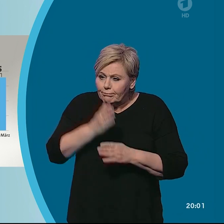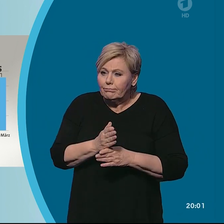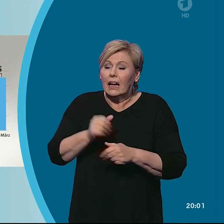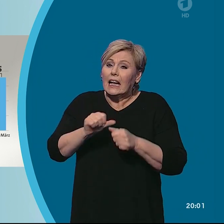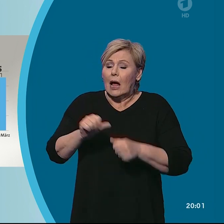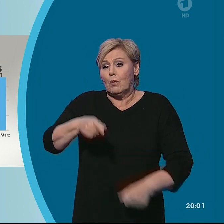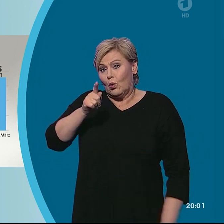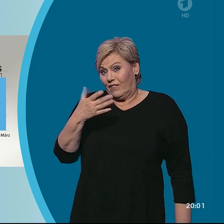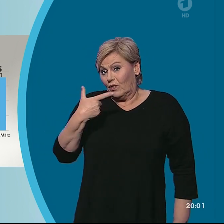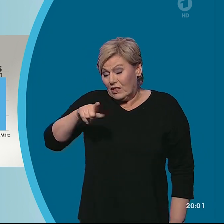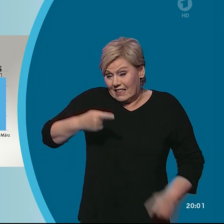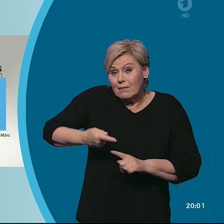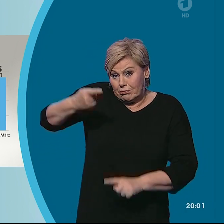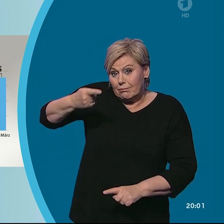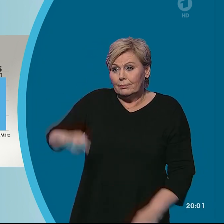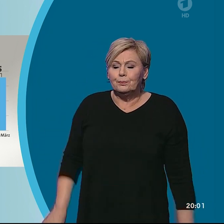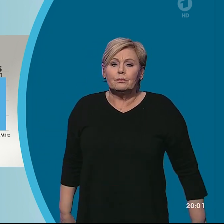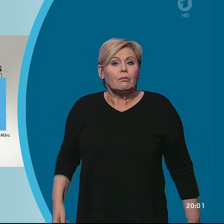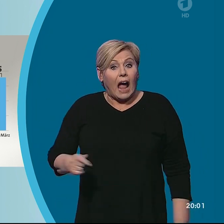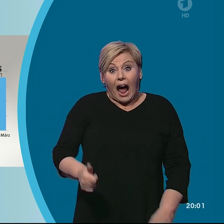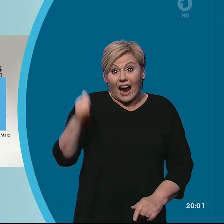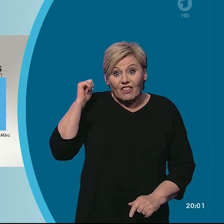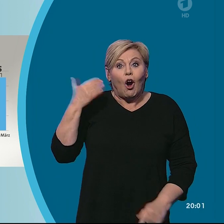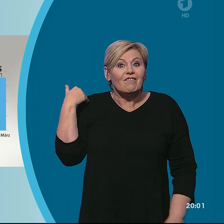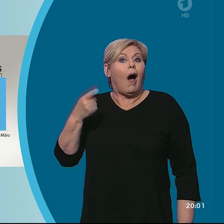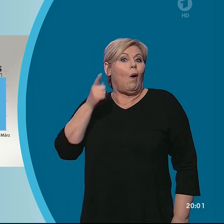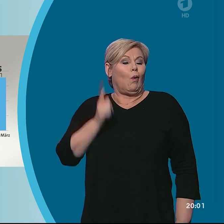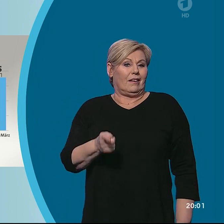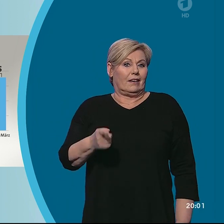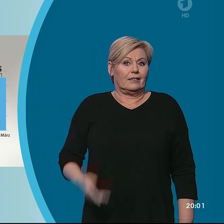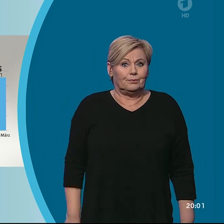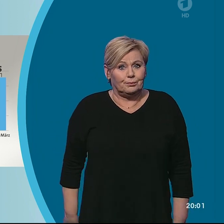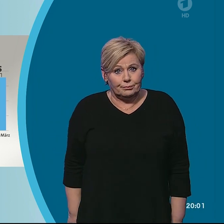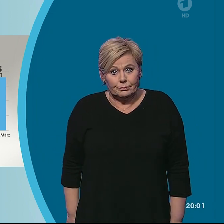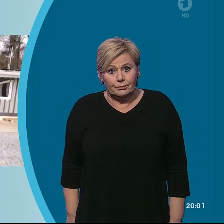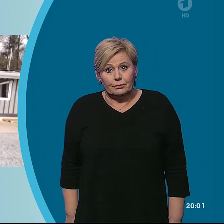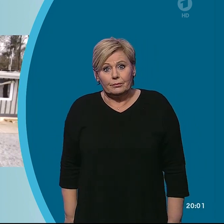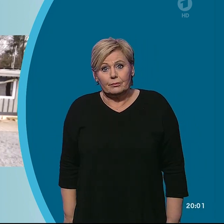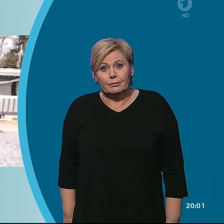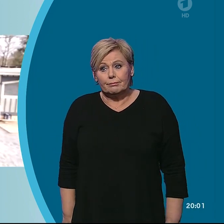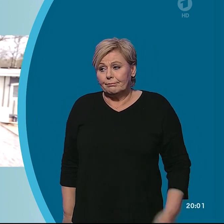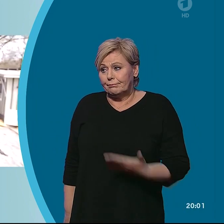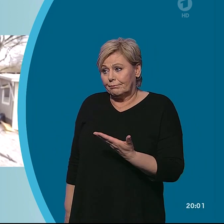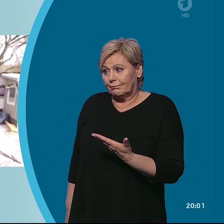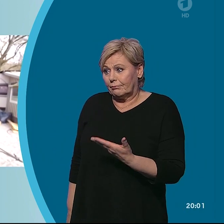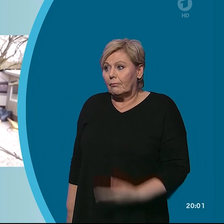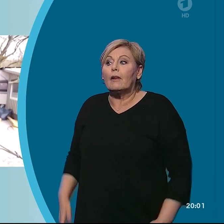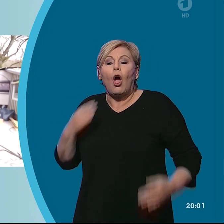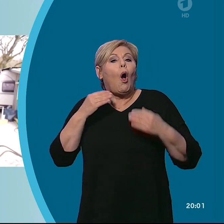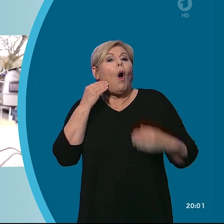125. Vor einer Woche lag der Wert noch bei 100. Raus aus dem Homeoffice, rein